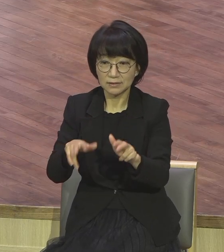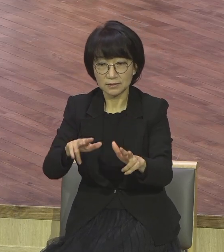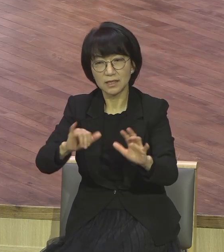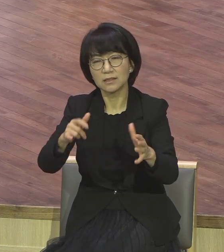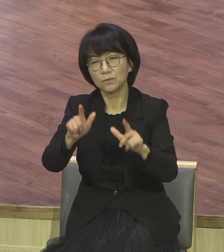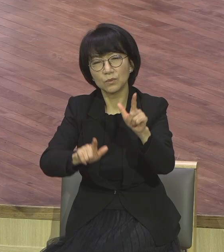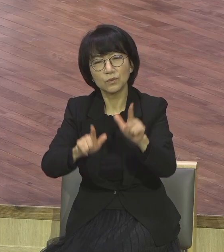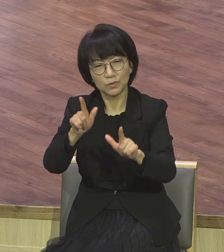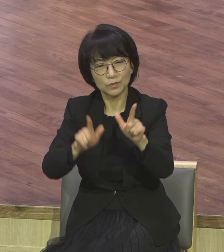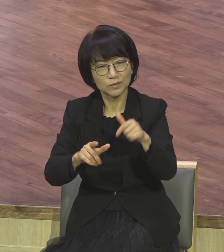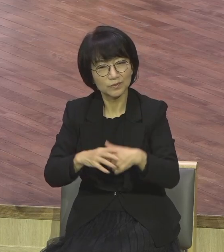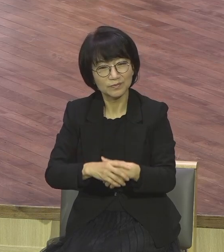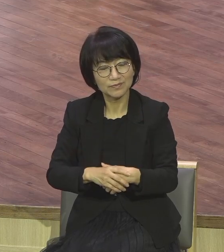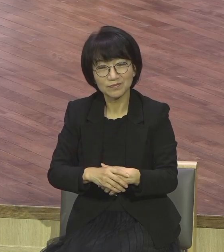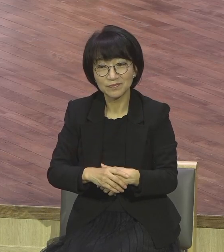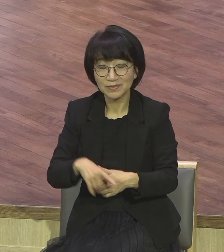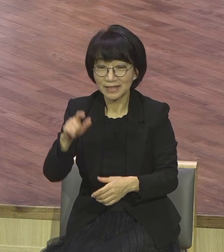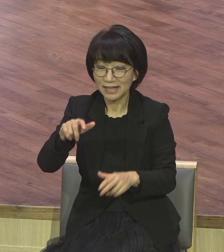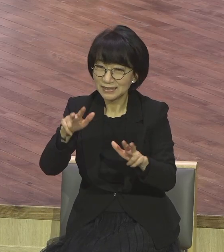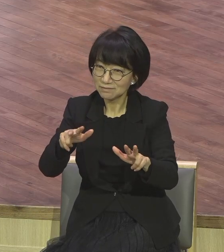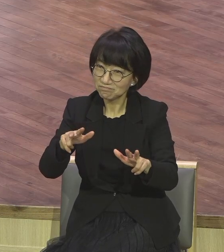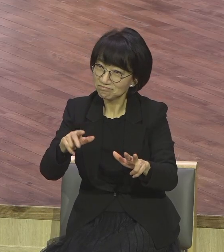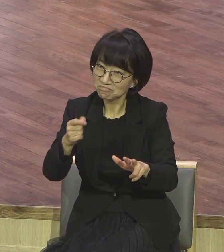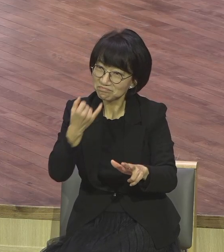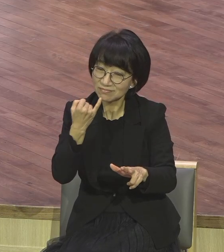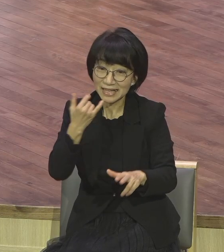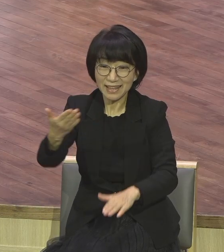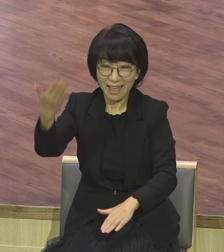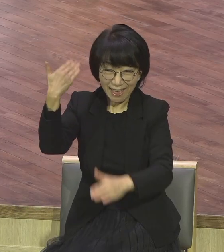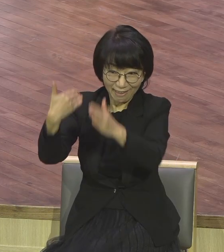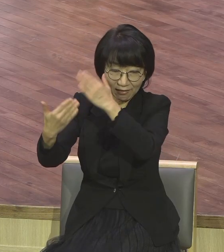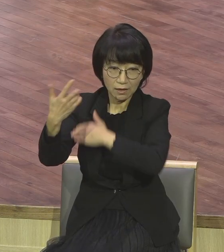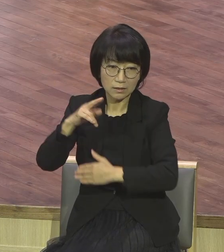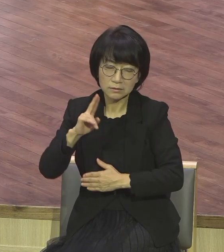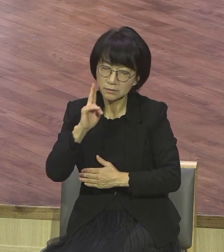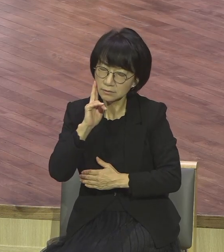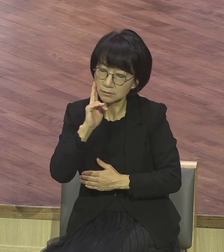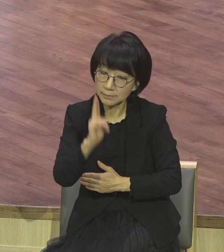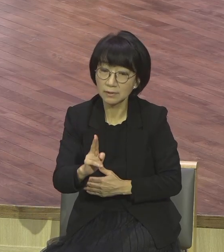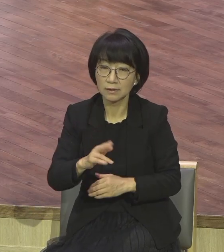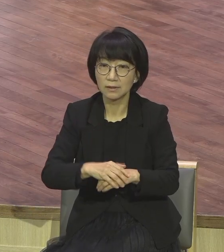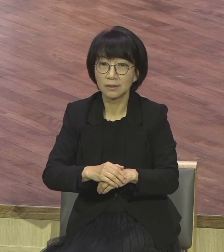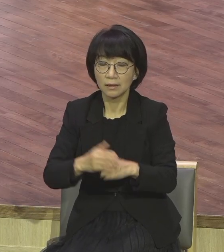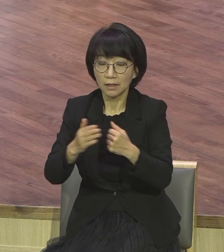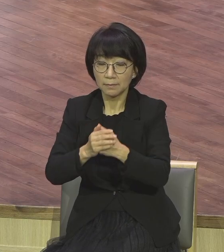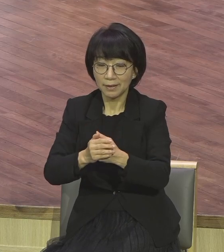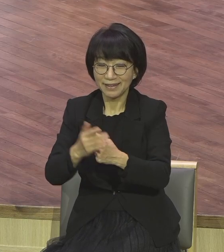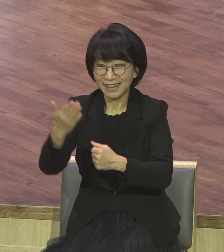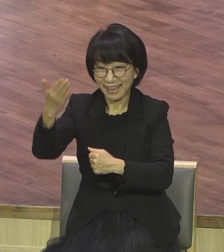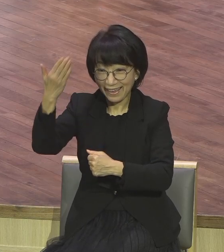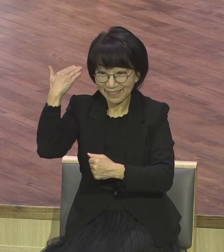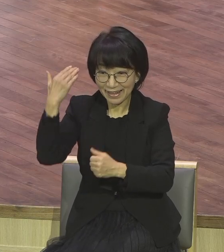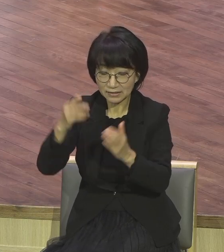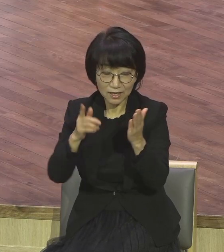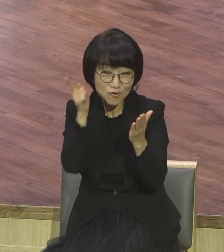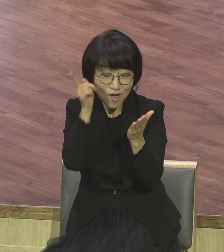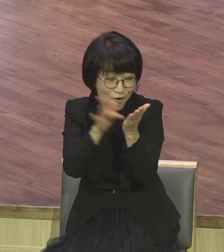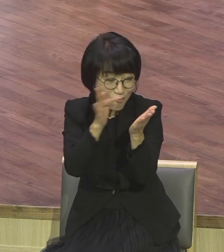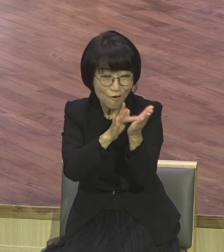여러분 요즘은 좀 덜하지만 옛날에는요 심했습니다. 그래서 성경을 들고 그때는 뭐 이런 게 없잖아요. 성경을